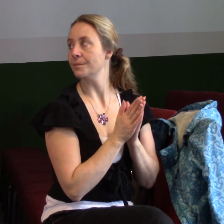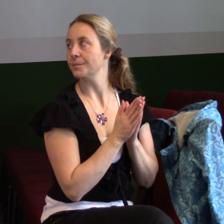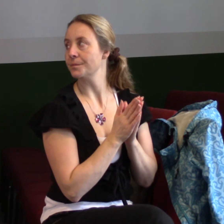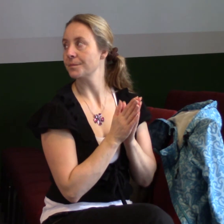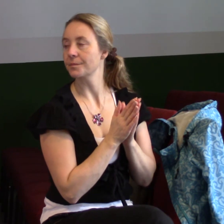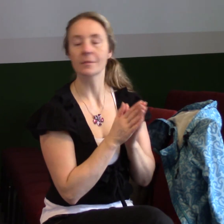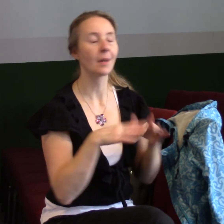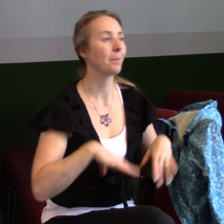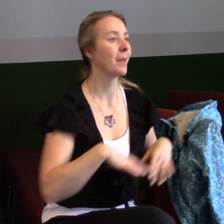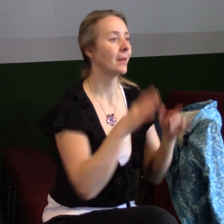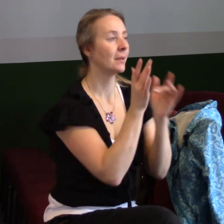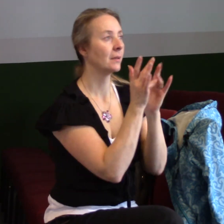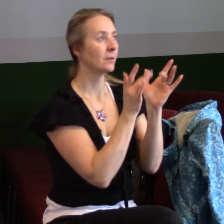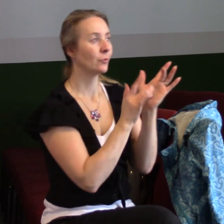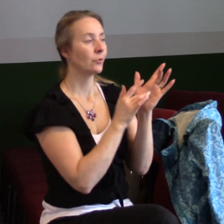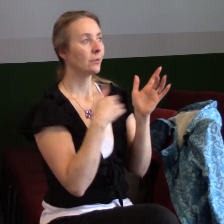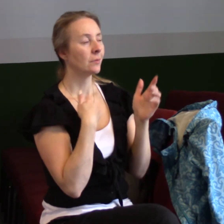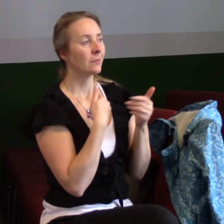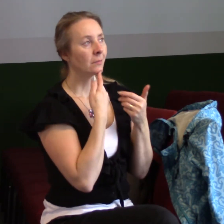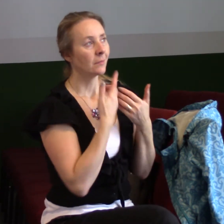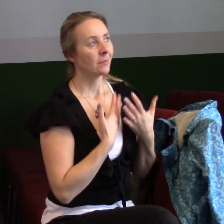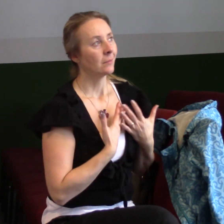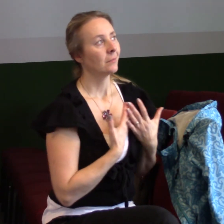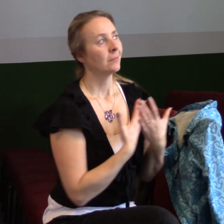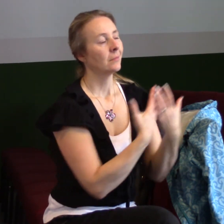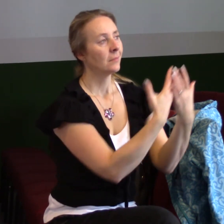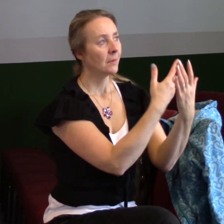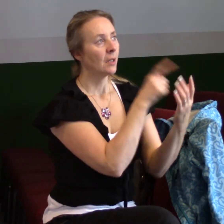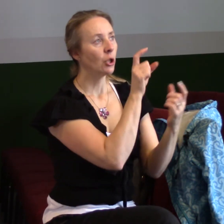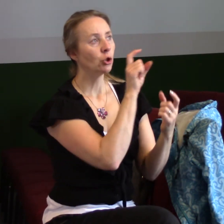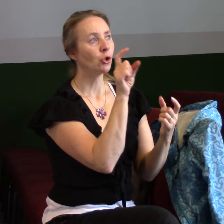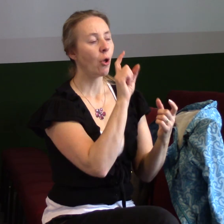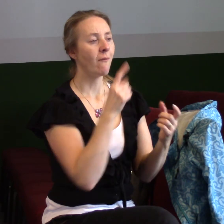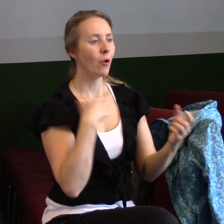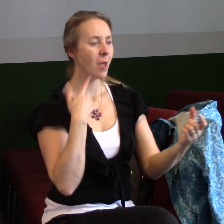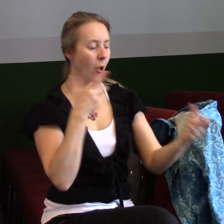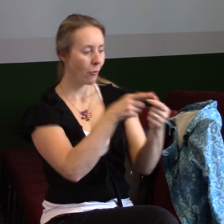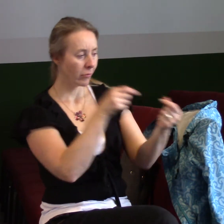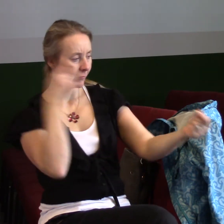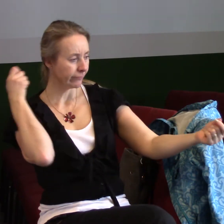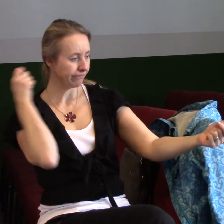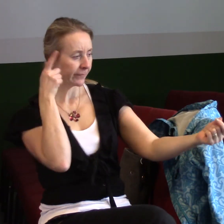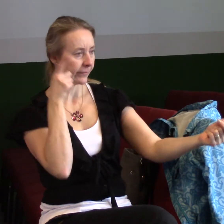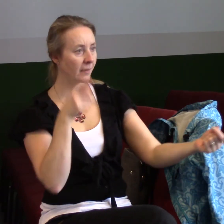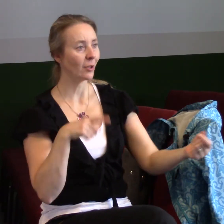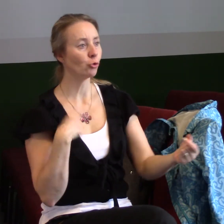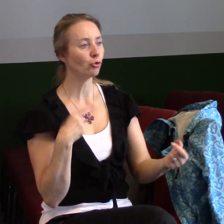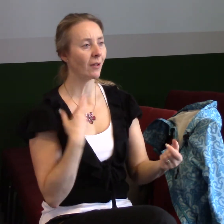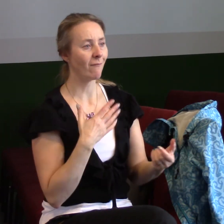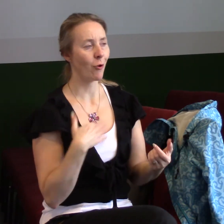Pane Ježíši, my toužíme, aby si svým slovem zasáhl naše životy. Toužíme, aby se prolomily všechny